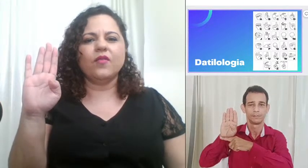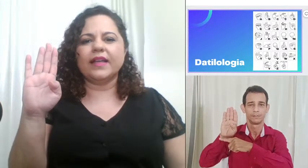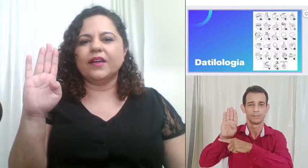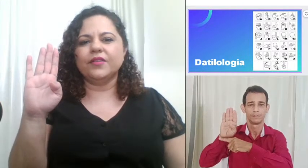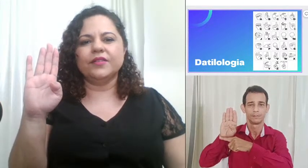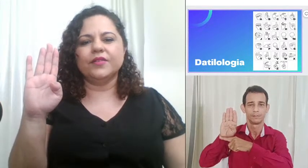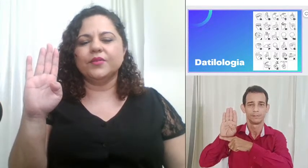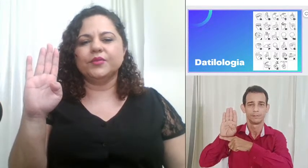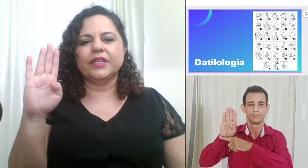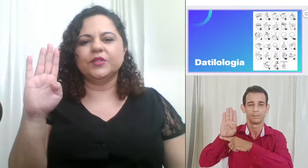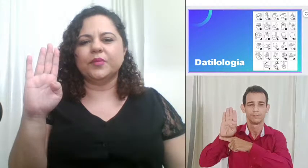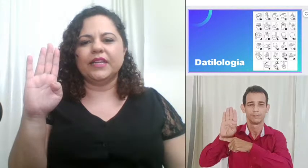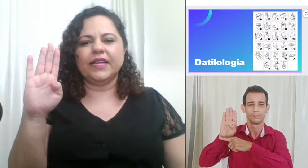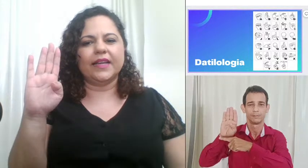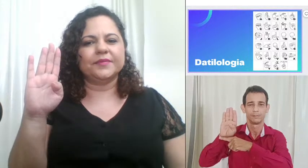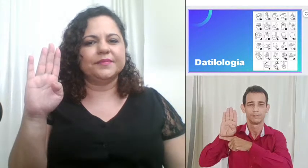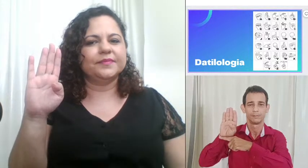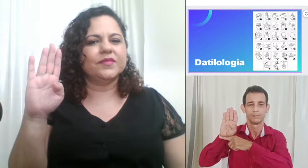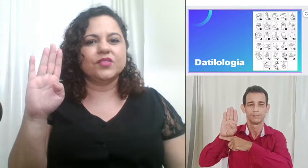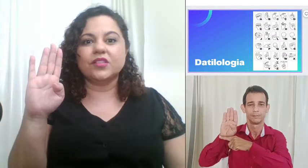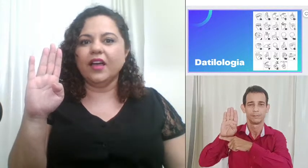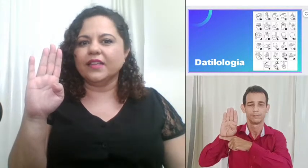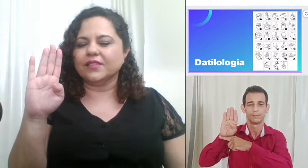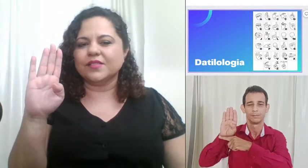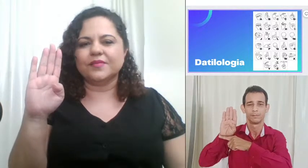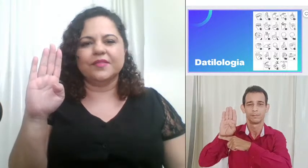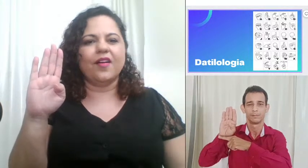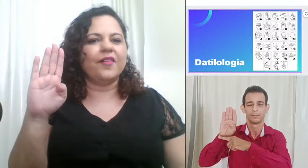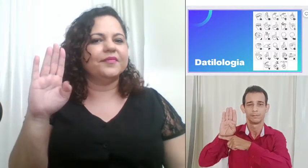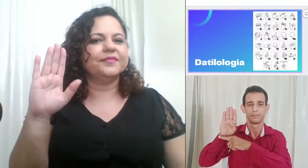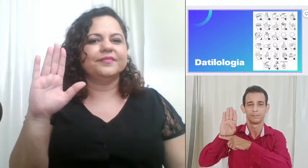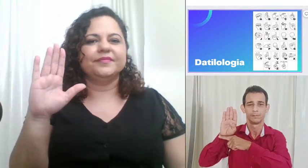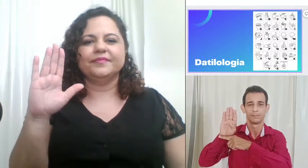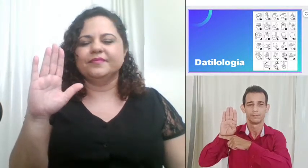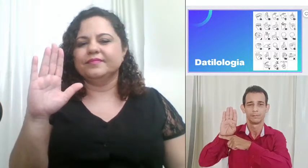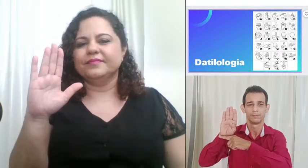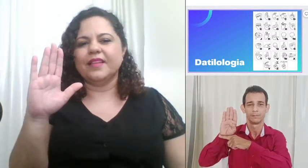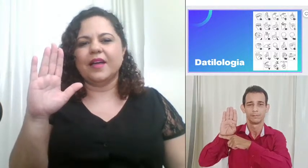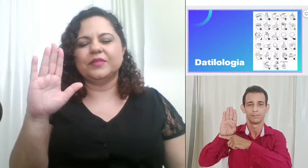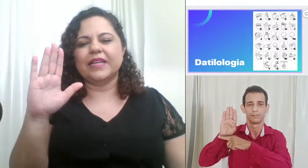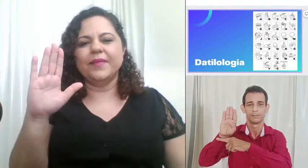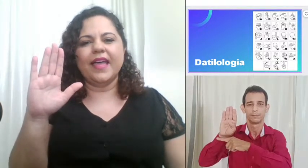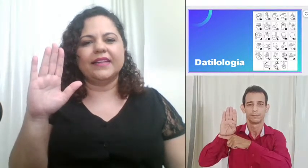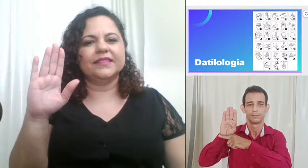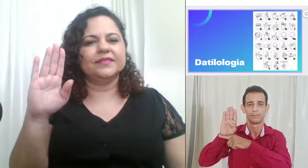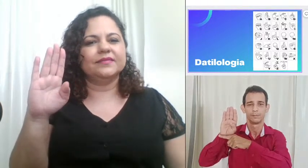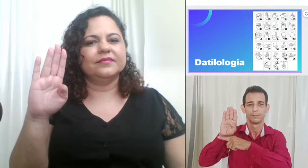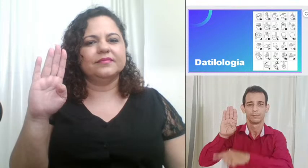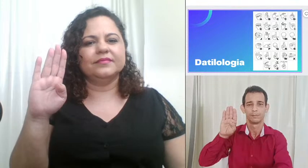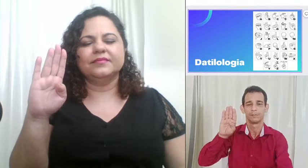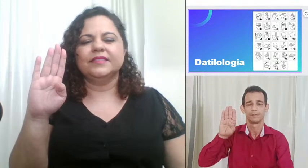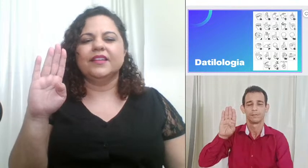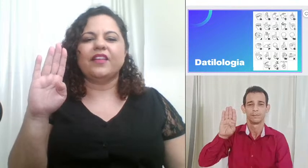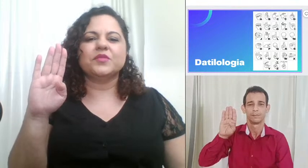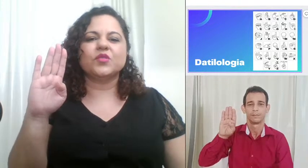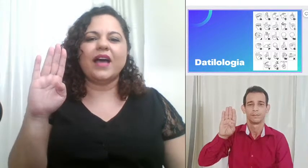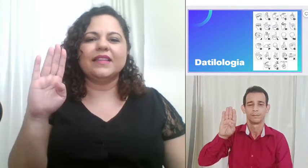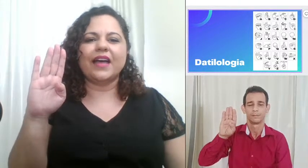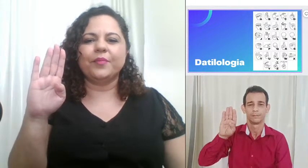guardar o dedo polegar só isso ó a mão tá aberta vamos guardar o